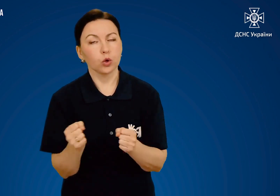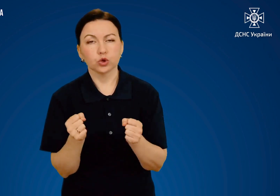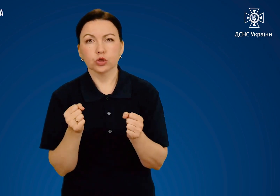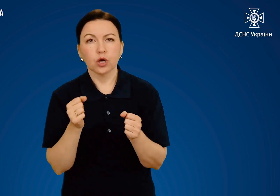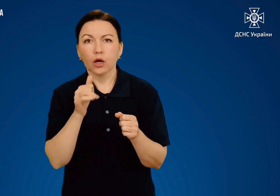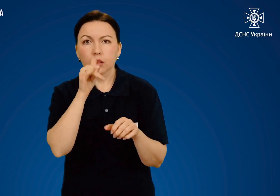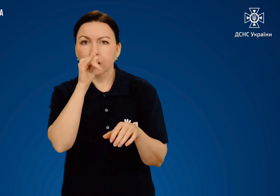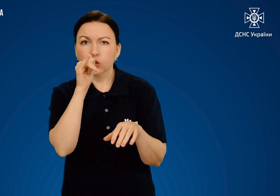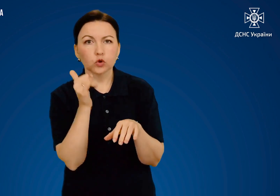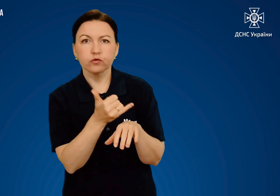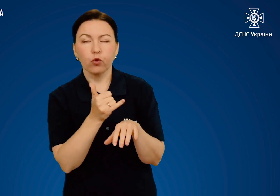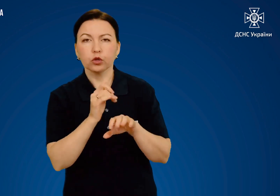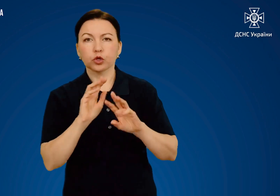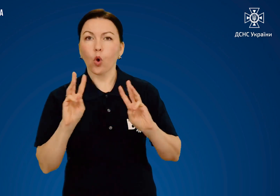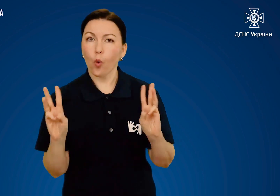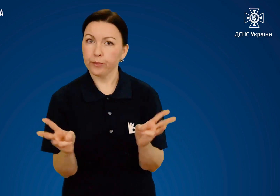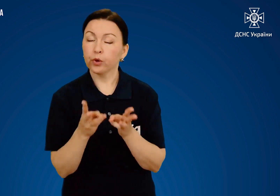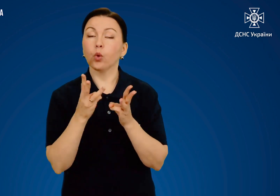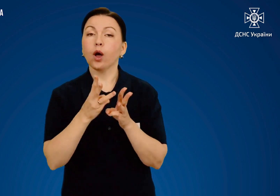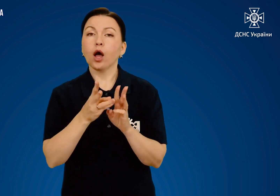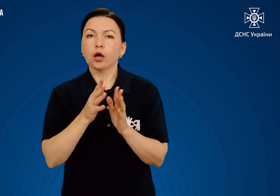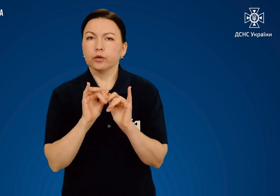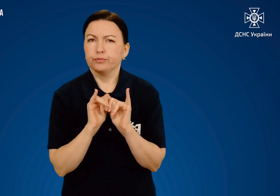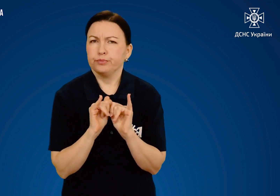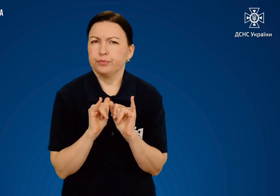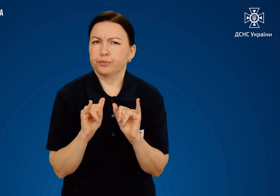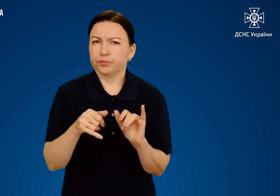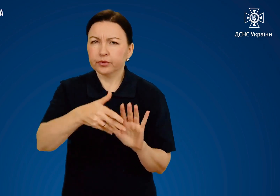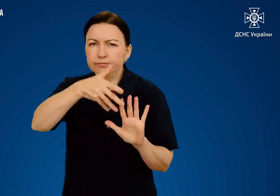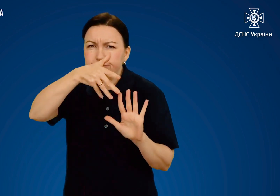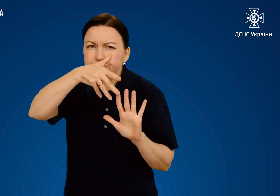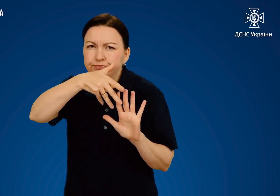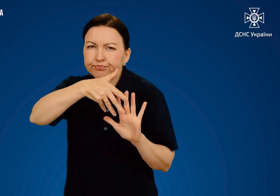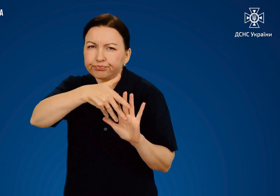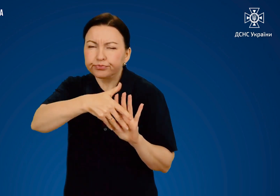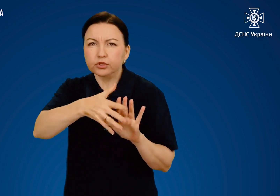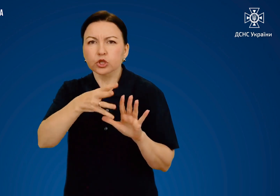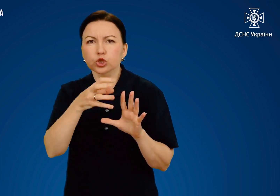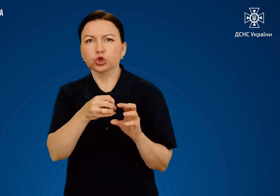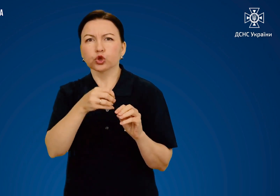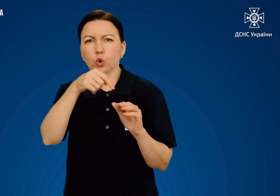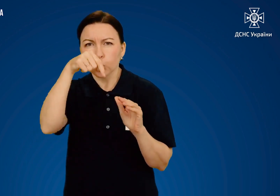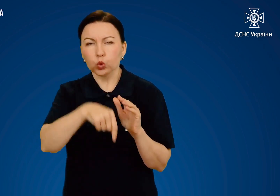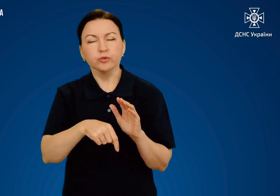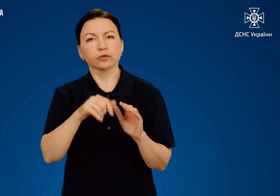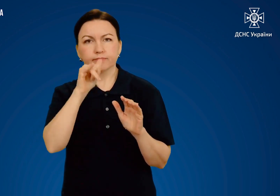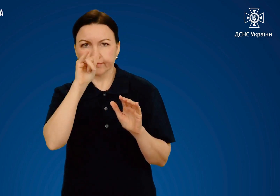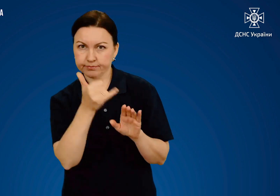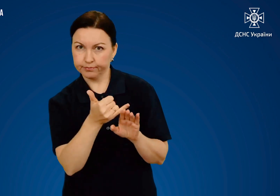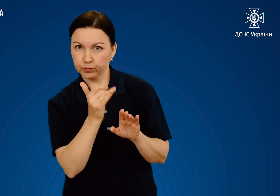Охолодження не дозволить опіку поширитися в глибокі шари ураженої ділянки.